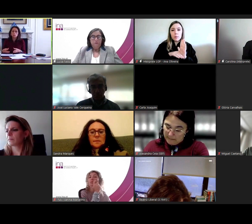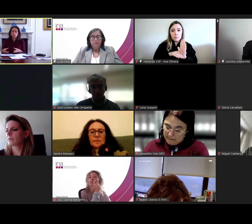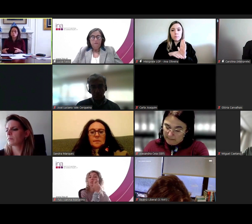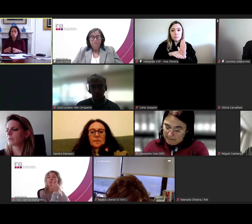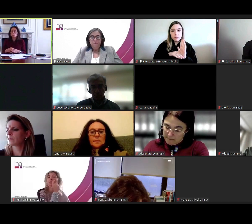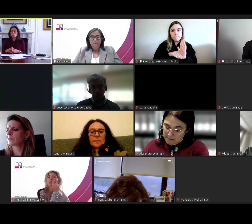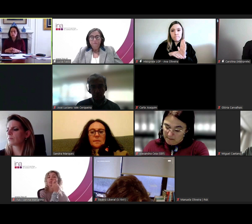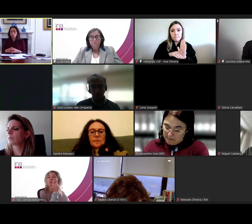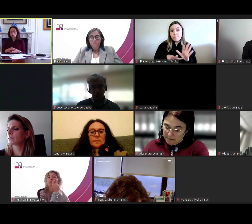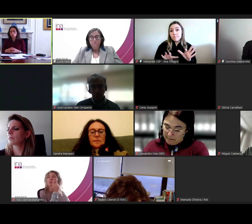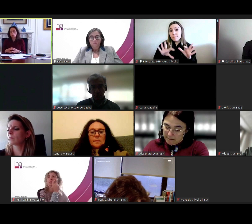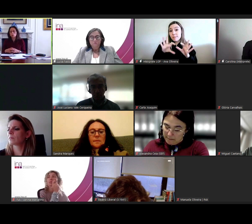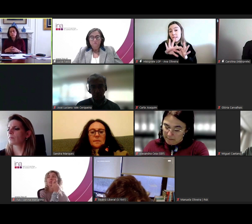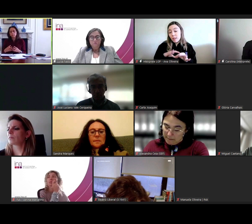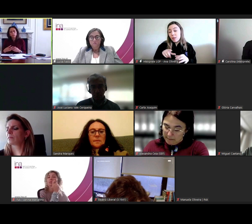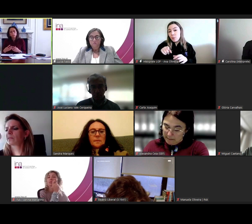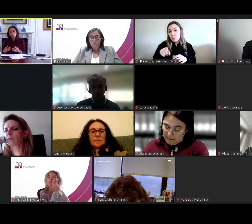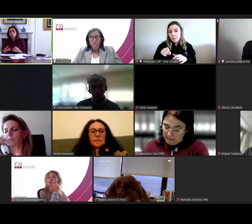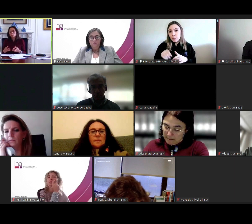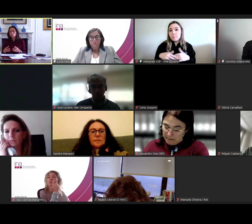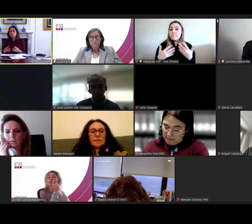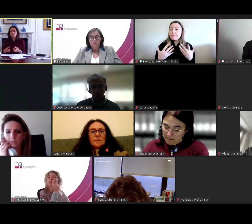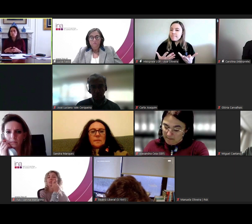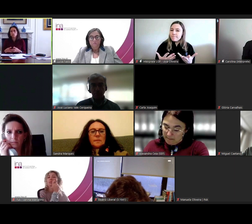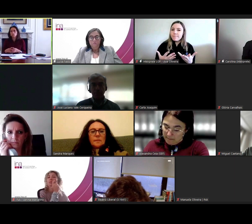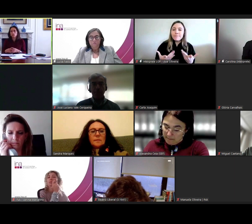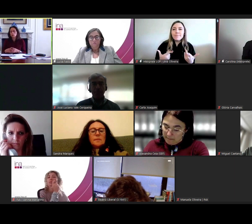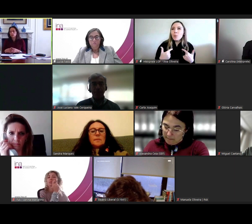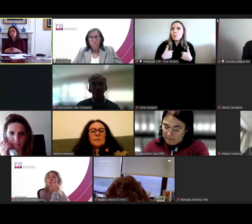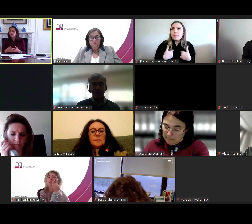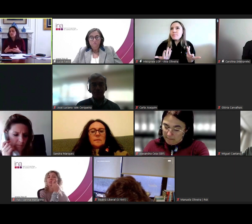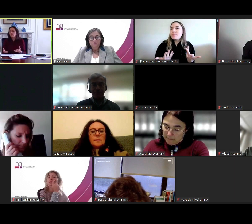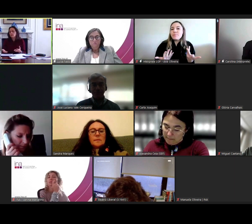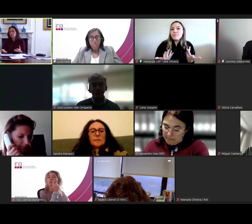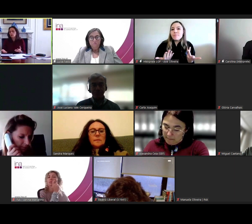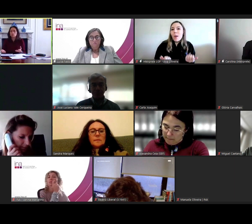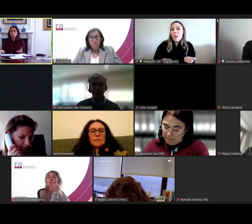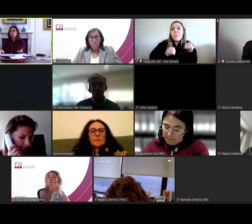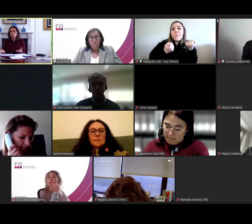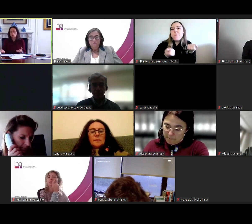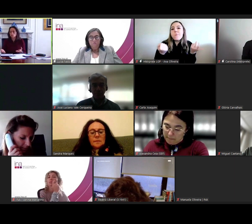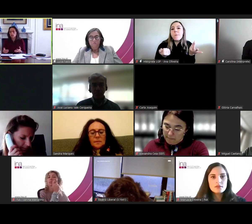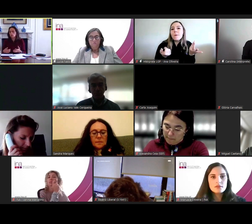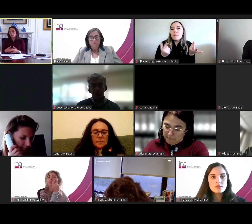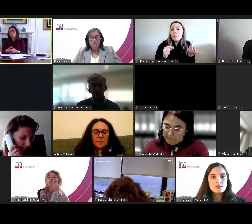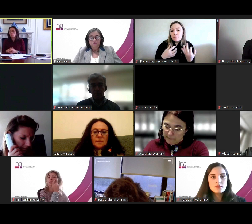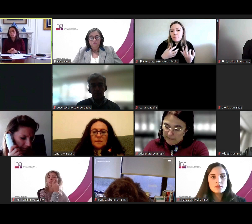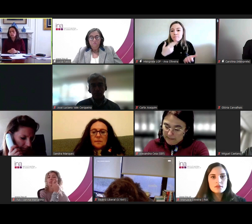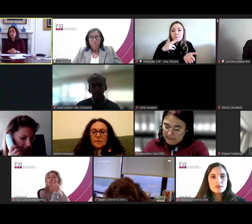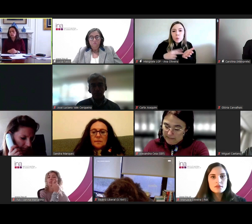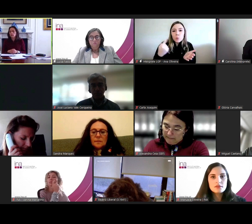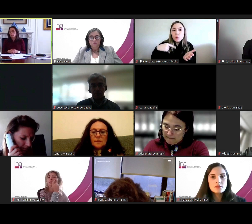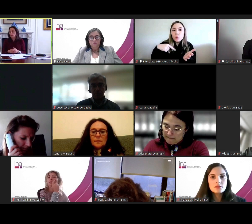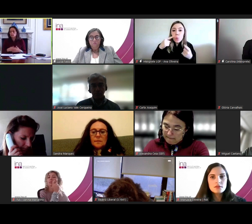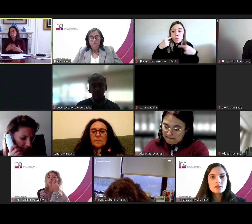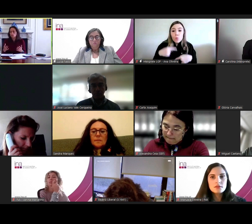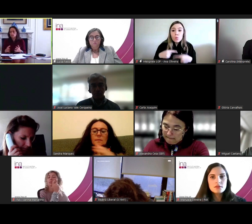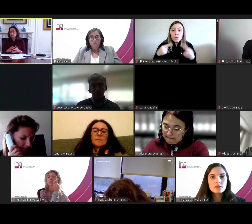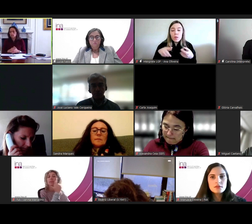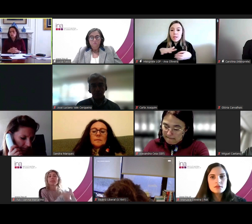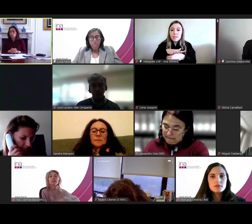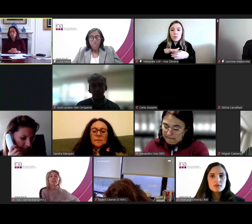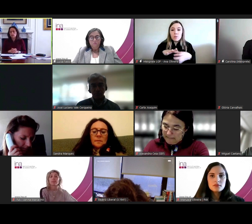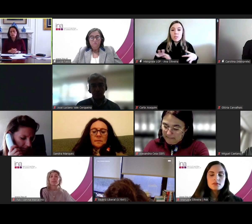utilizados para a resposta aos cidadãos portanto não consigo dar nem seria não seria honesto dar uma panorâmica da